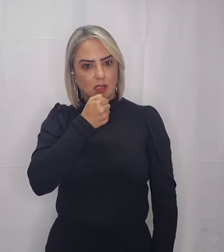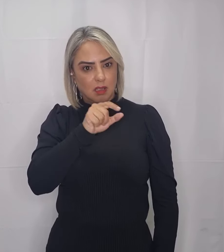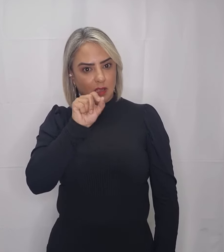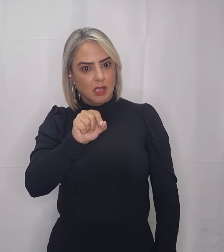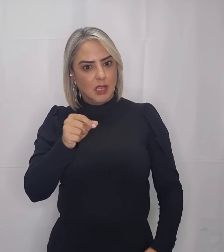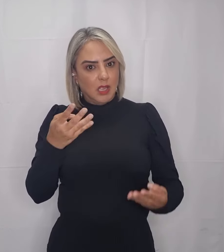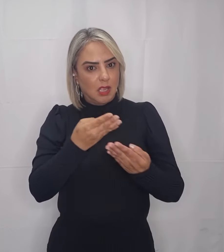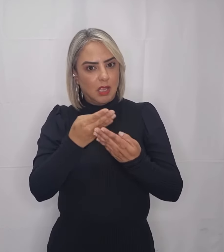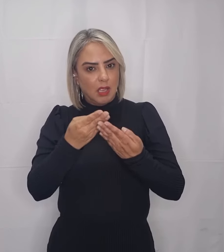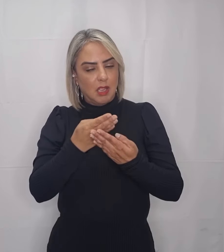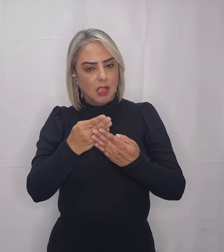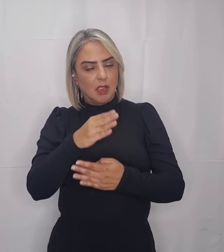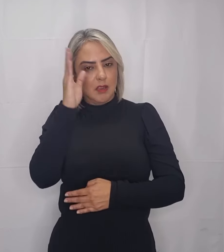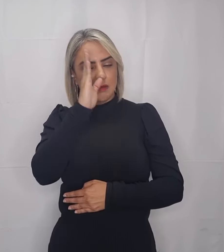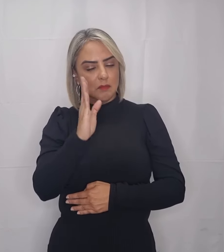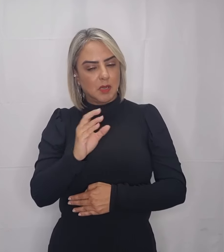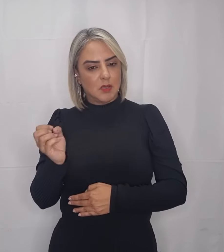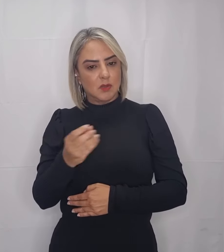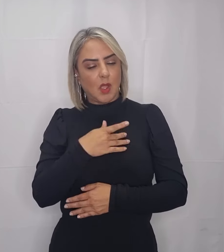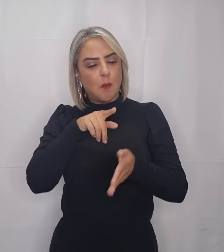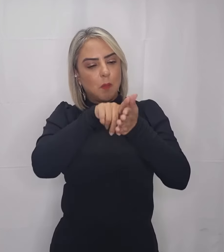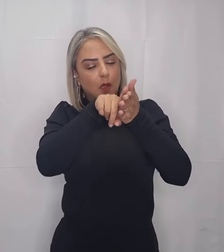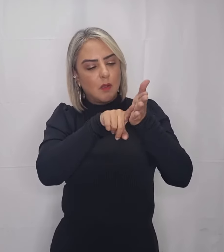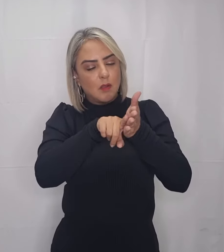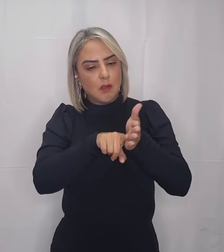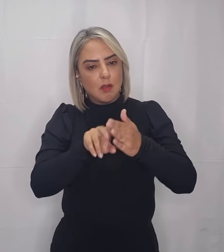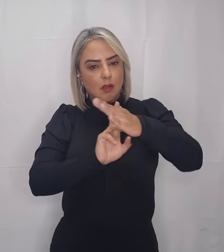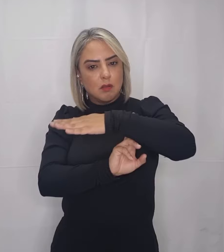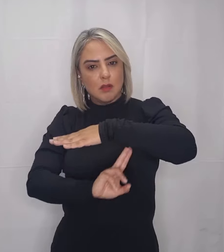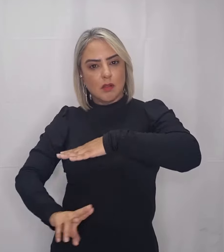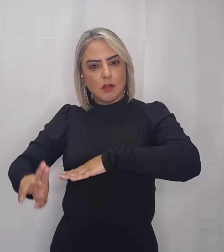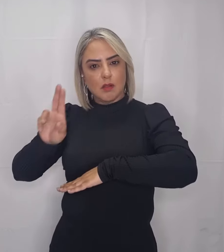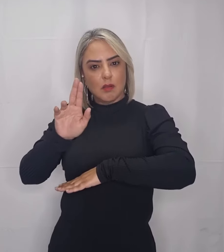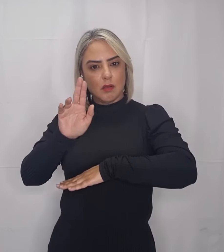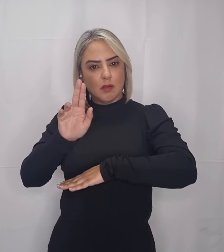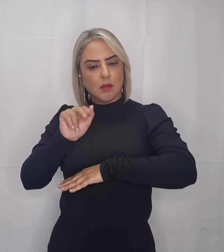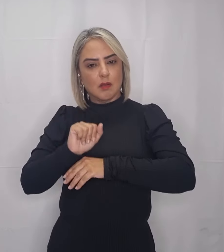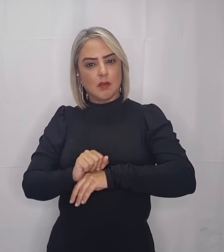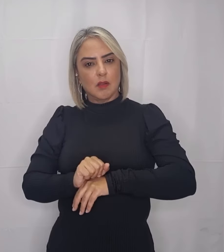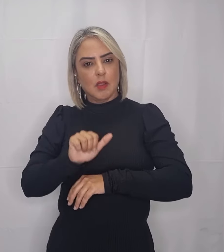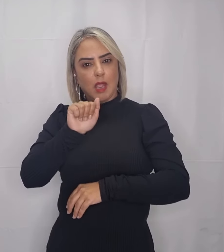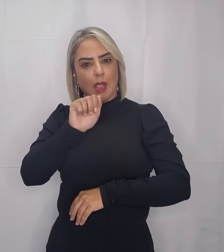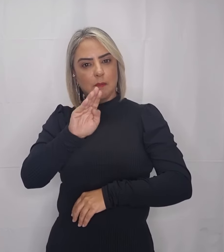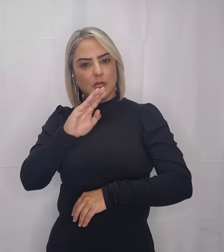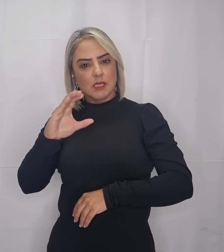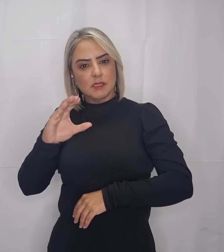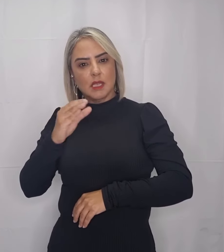o pesquisador e professor da Universidade Federal do ABC, Fernando Cássio.